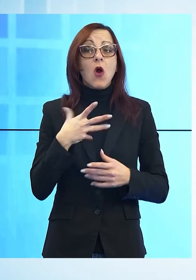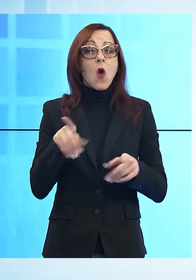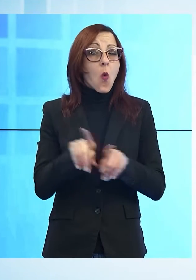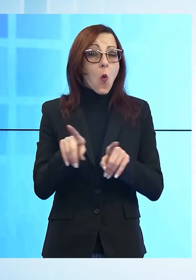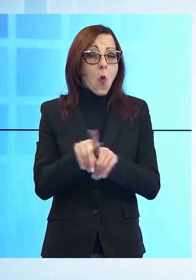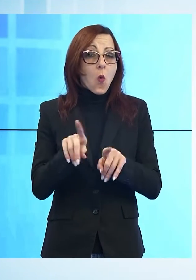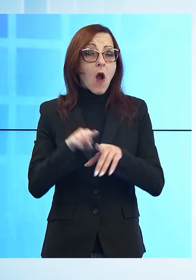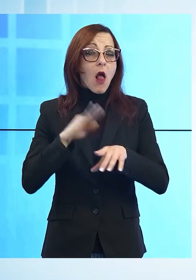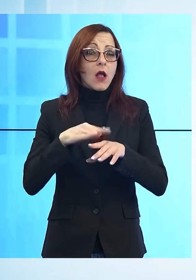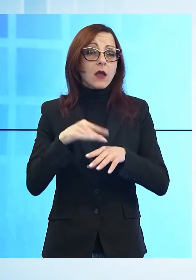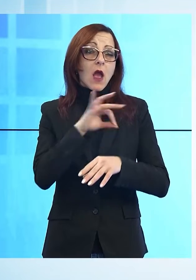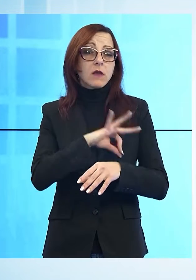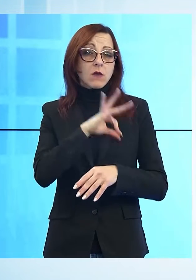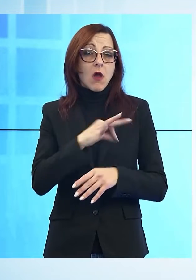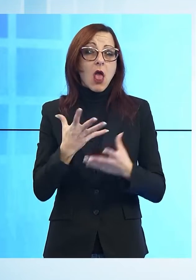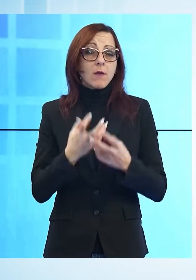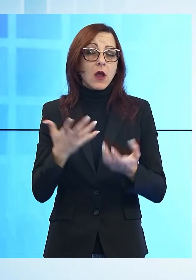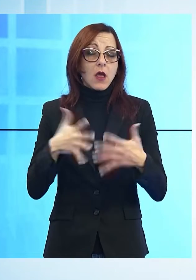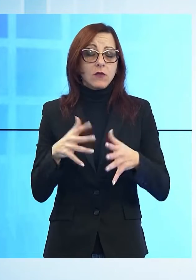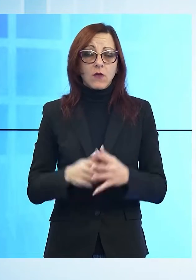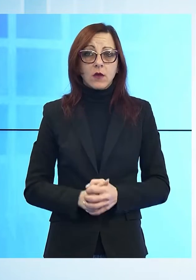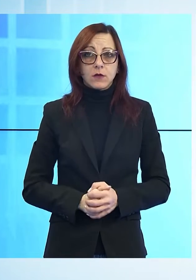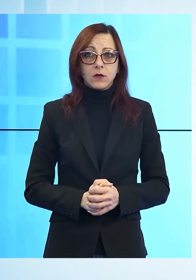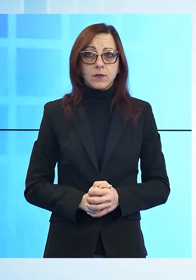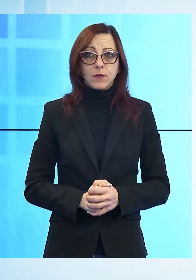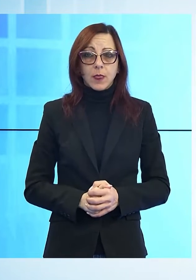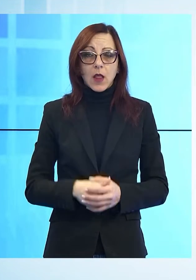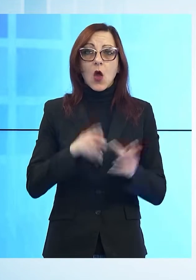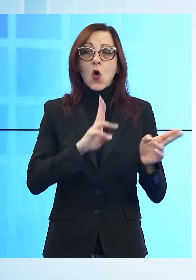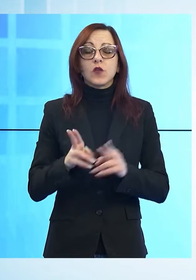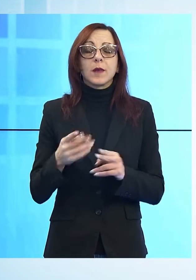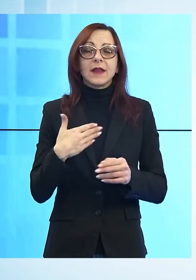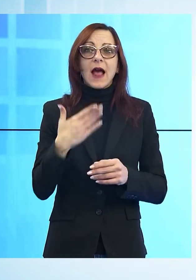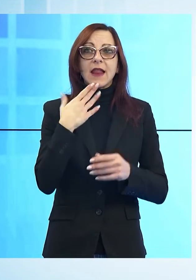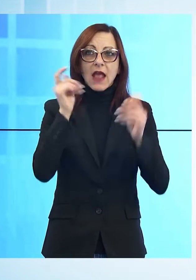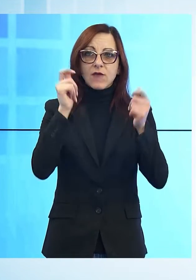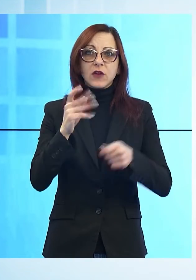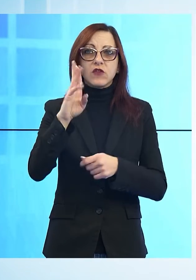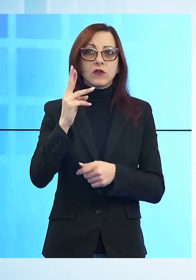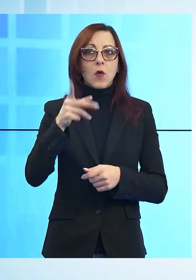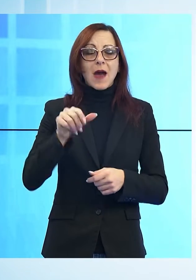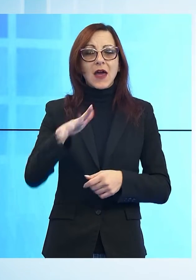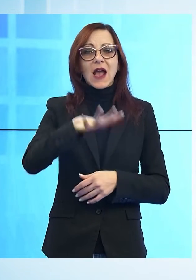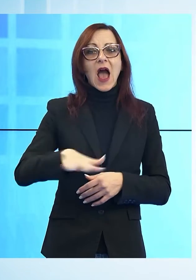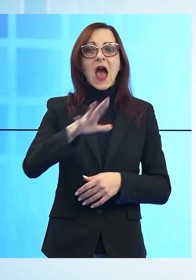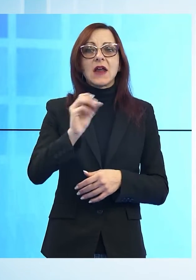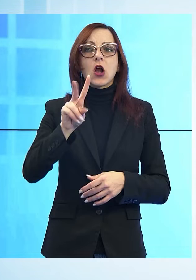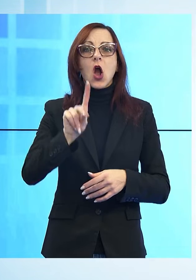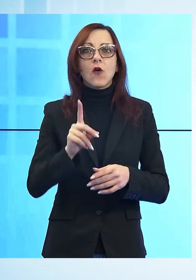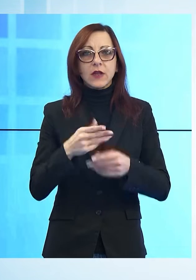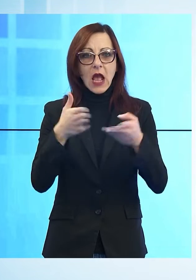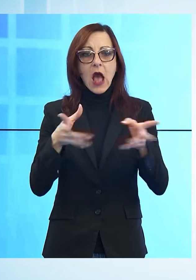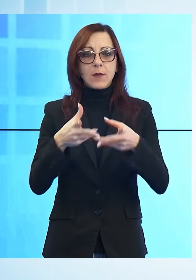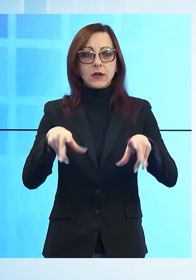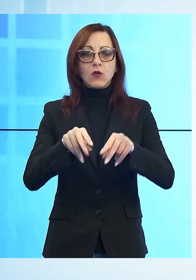All'ospedale San Francesco di Barga riapre la bolla Covid, lo ha deciso la ASL dopo l'aumento dei contagi in Valle del